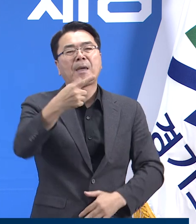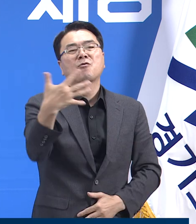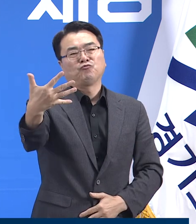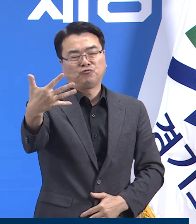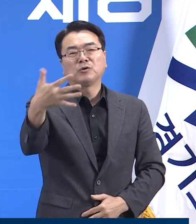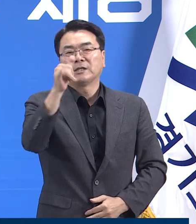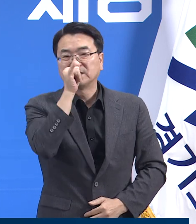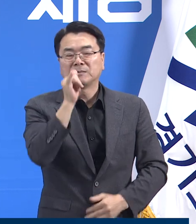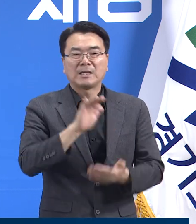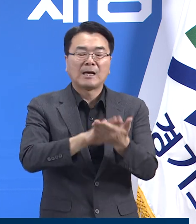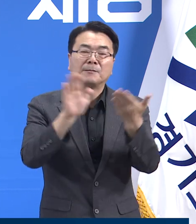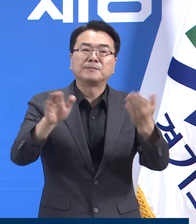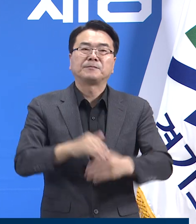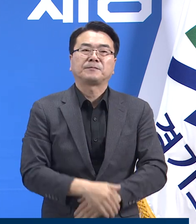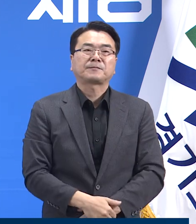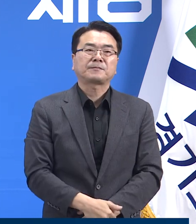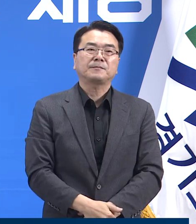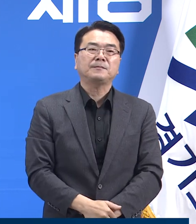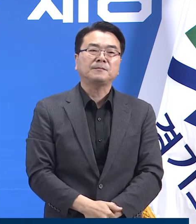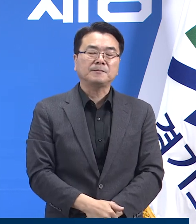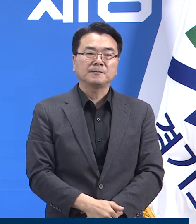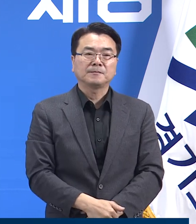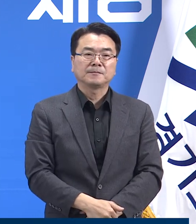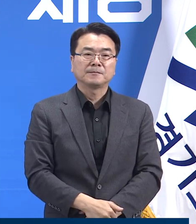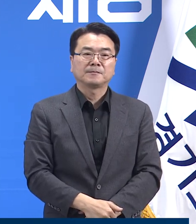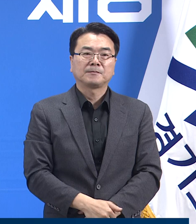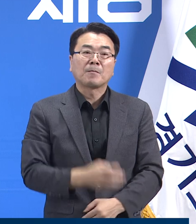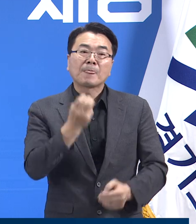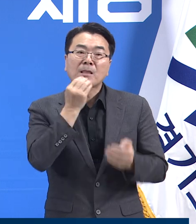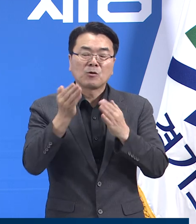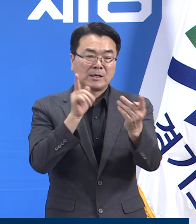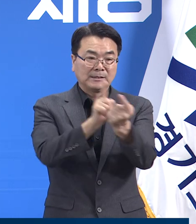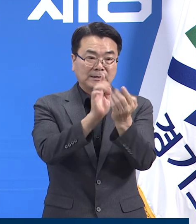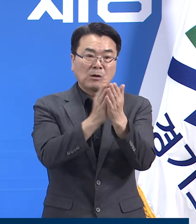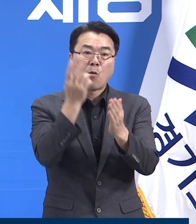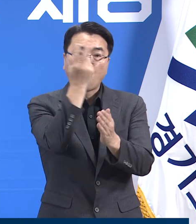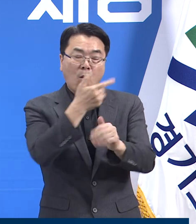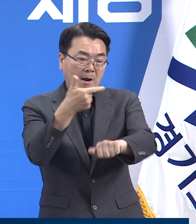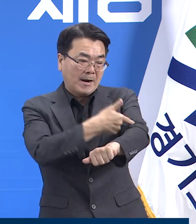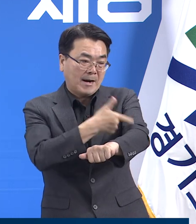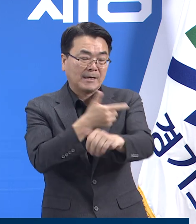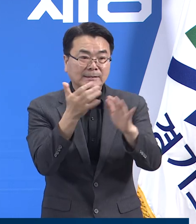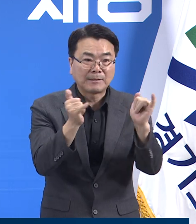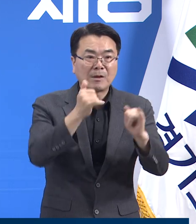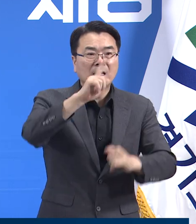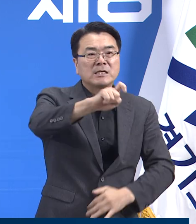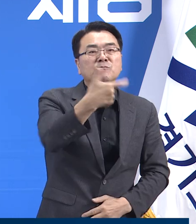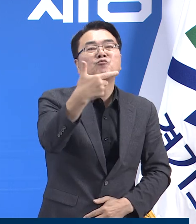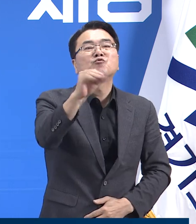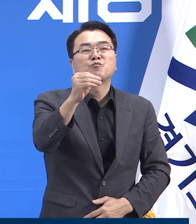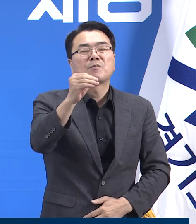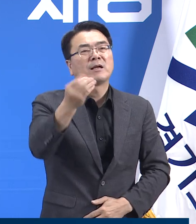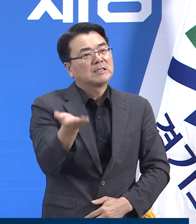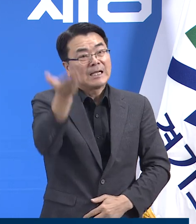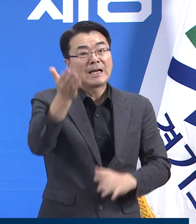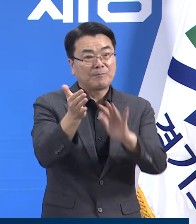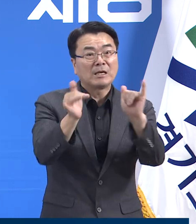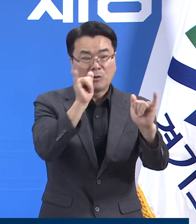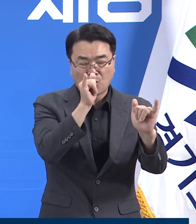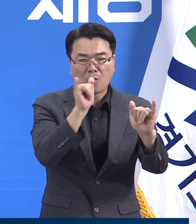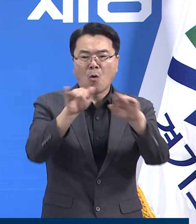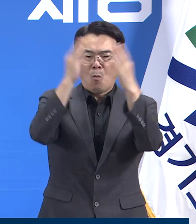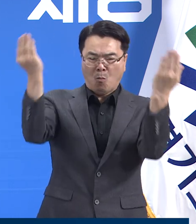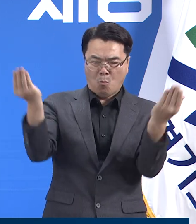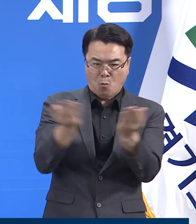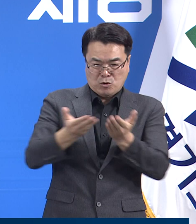발생했습니다. 지자체 자율 접종자는 16만 957명이며 전체